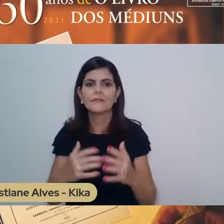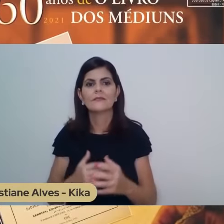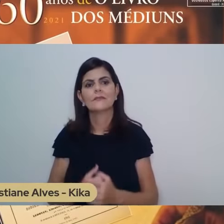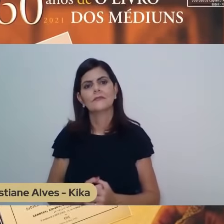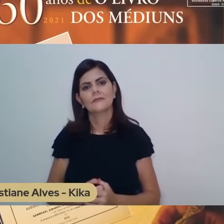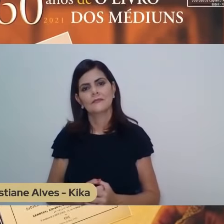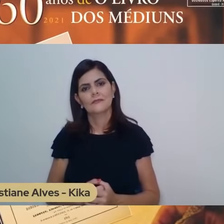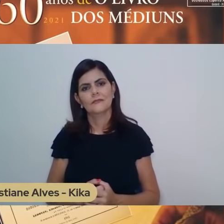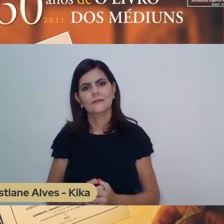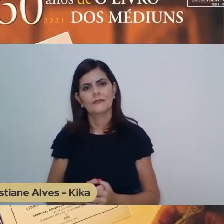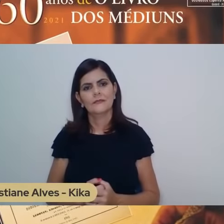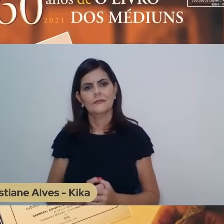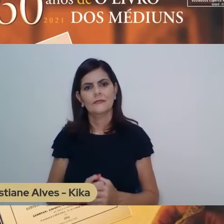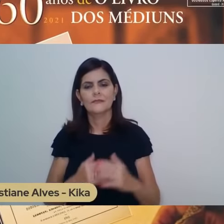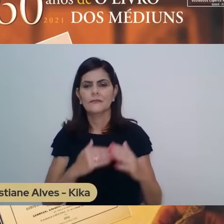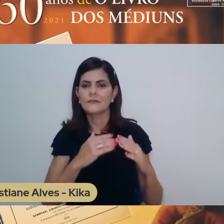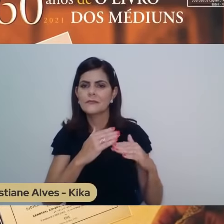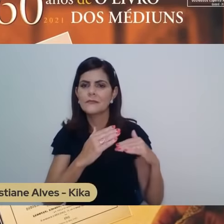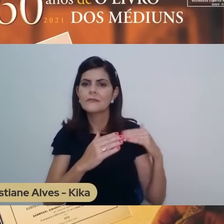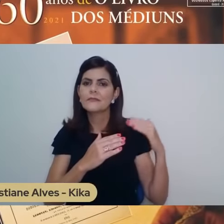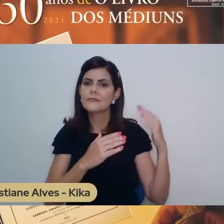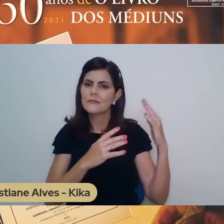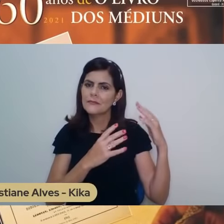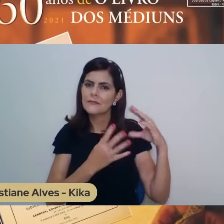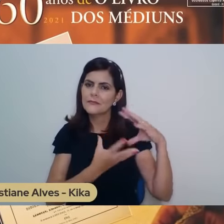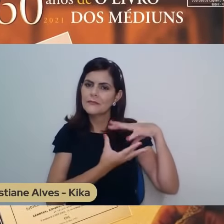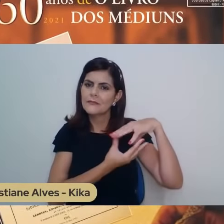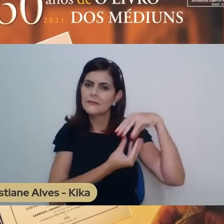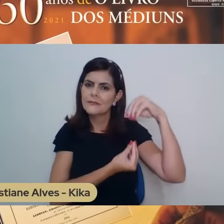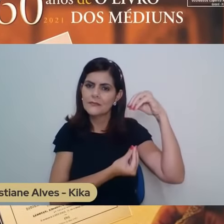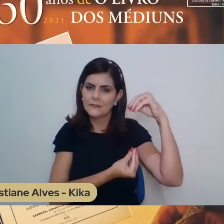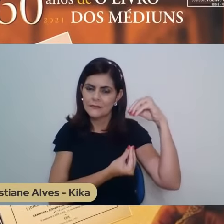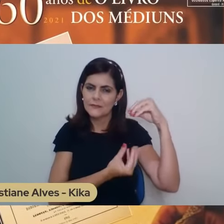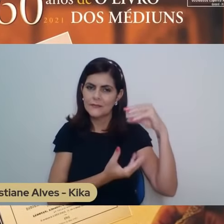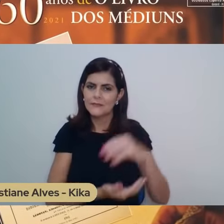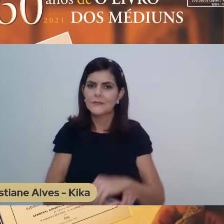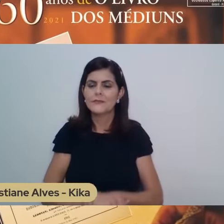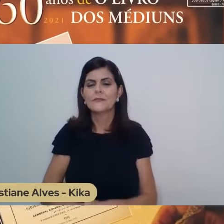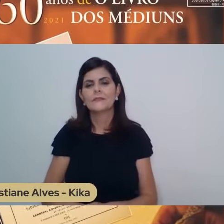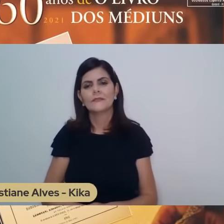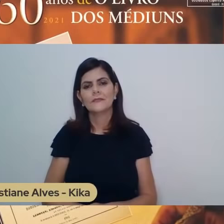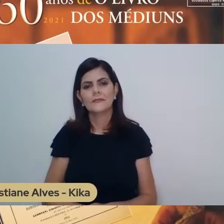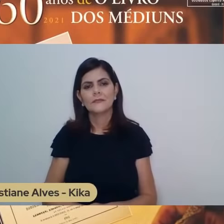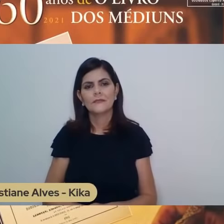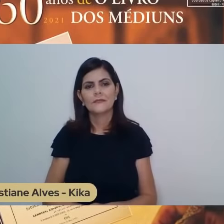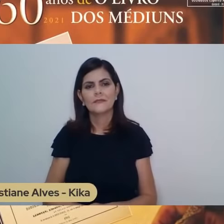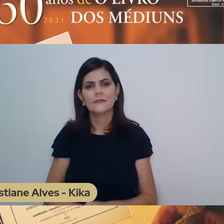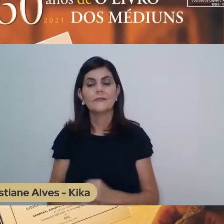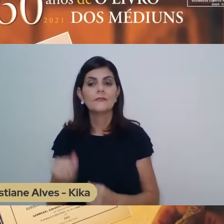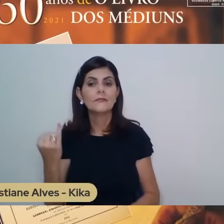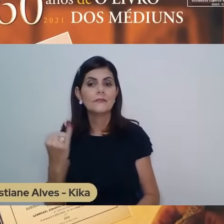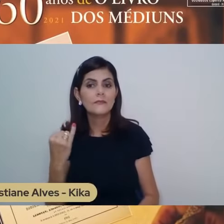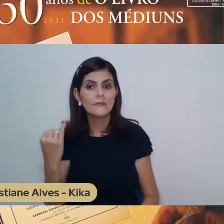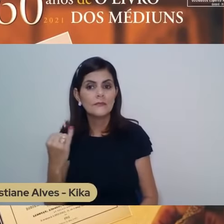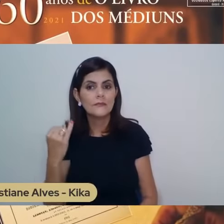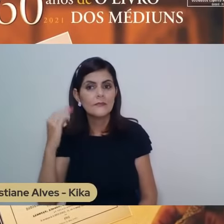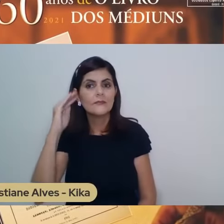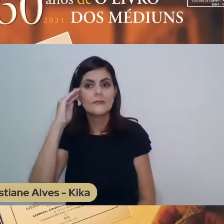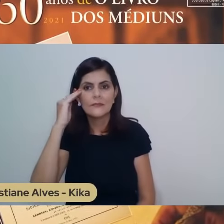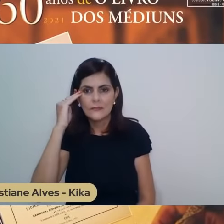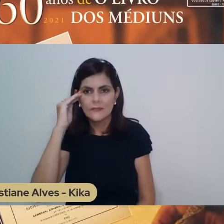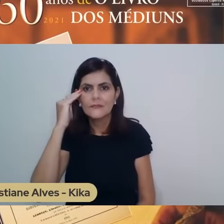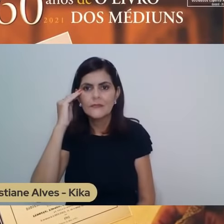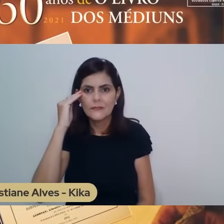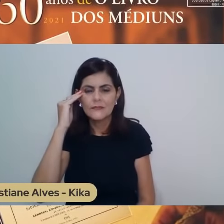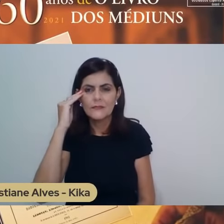intermediar as forças sublimes como ele o fez. Então, é muito importante a gente entender até esse